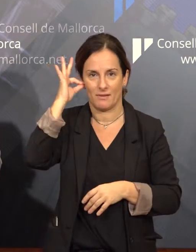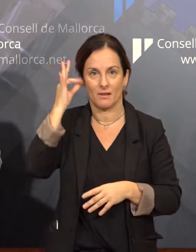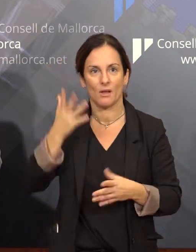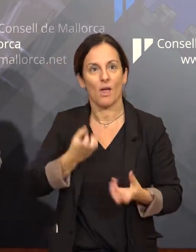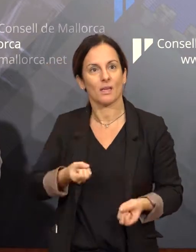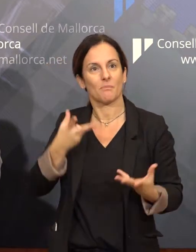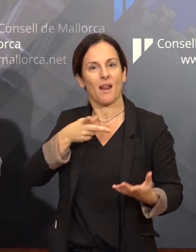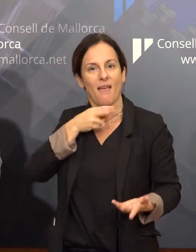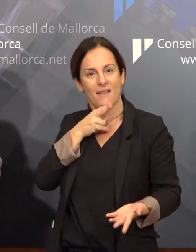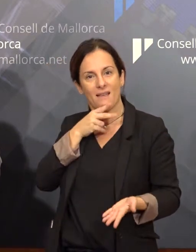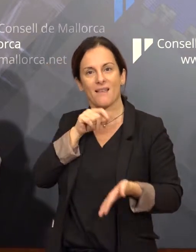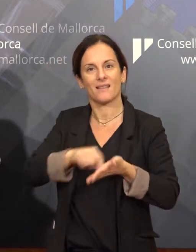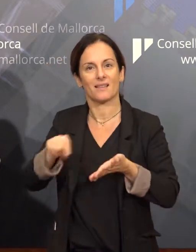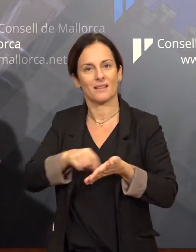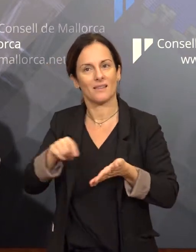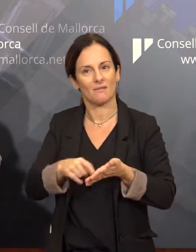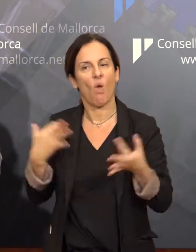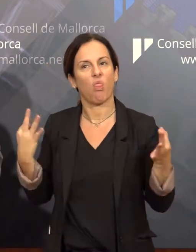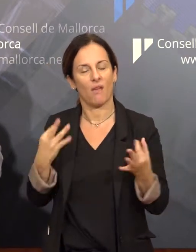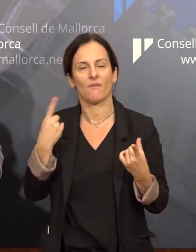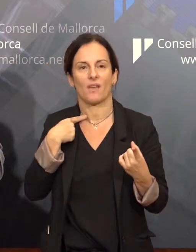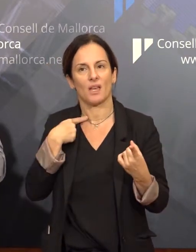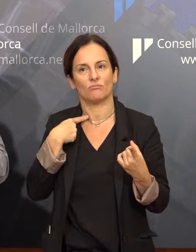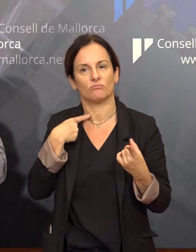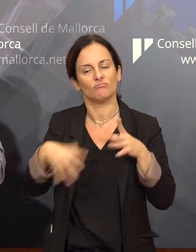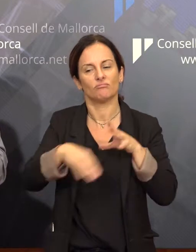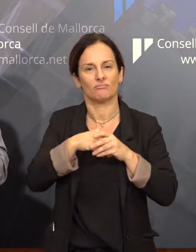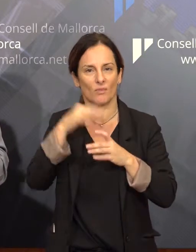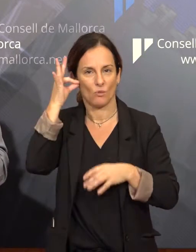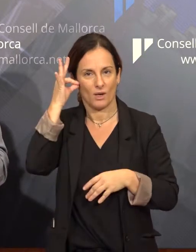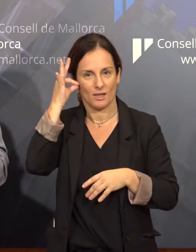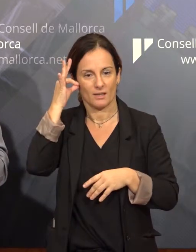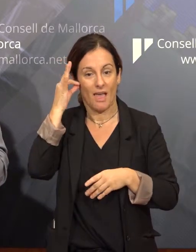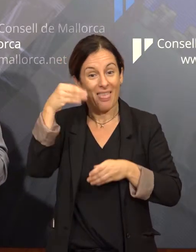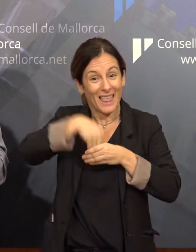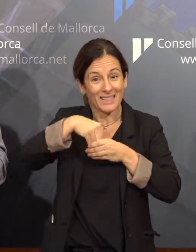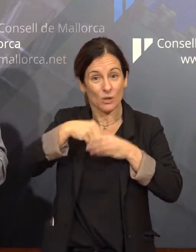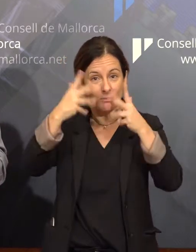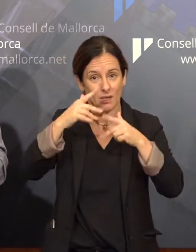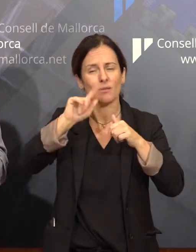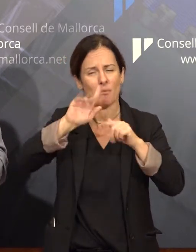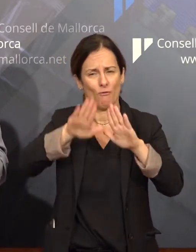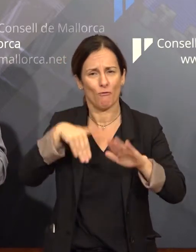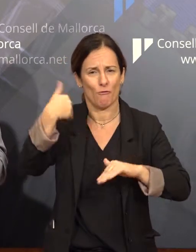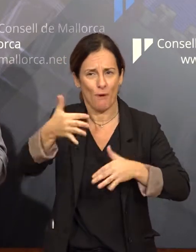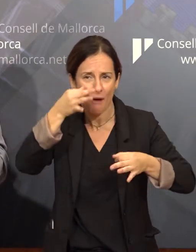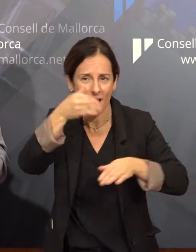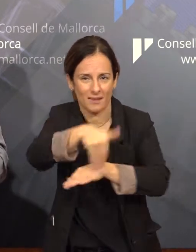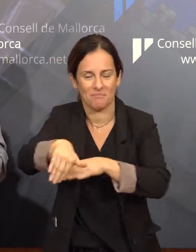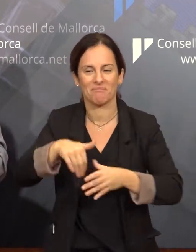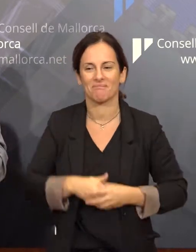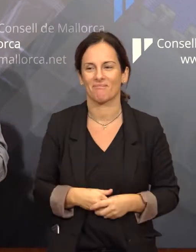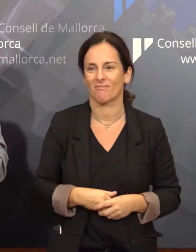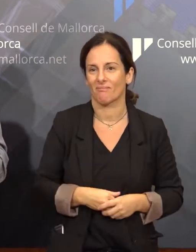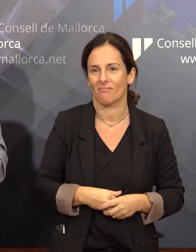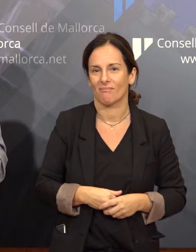d'expressar-nos dins i fora de les administracions. Això és tot. Si teniu alguna pregunta referida al